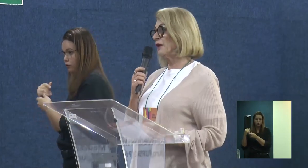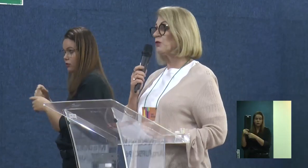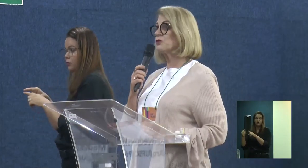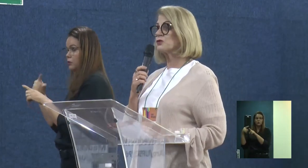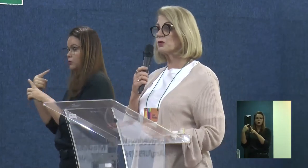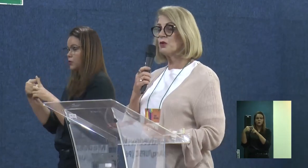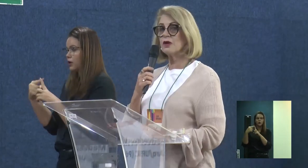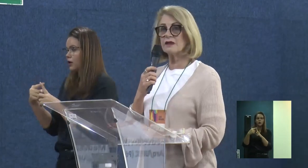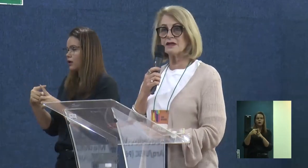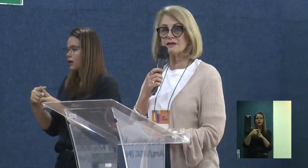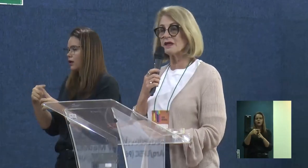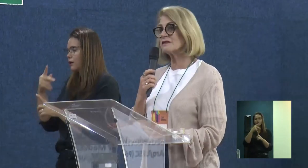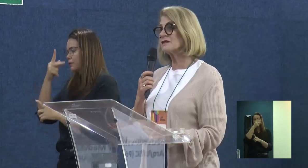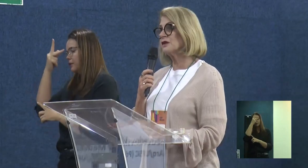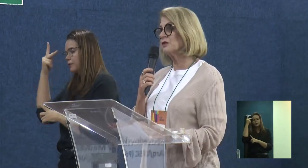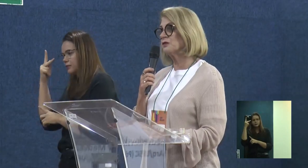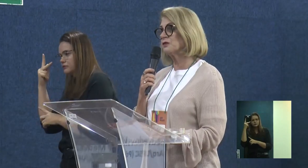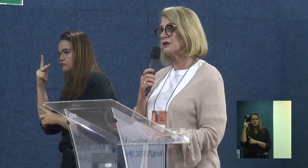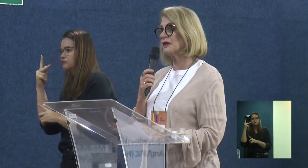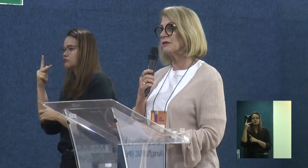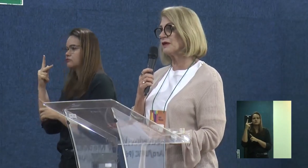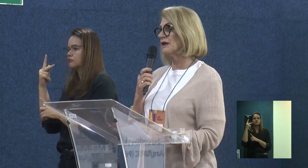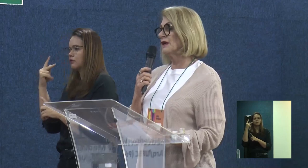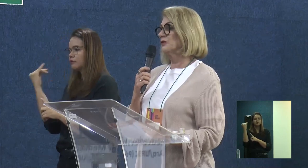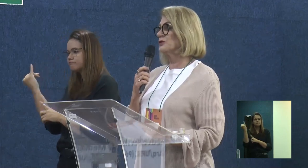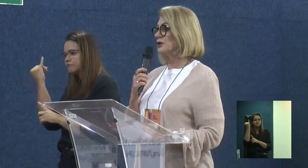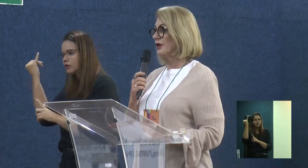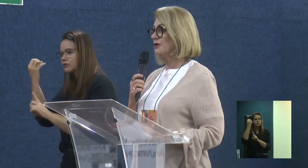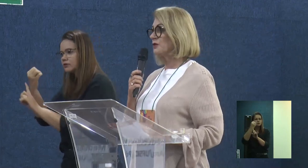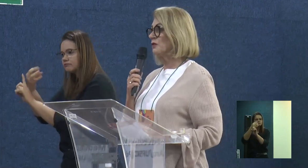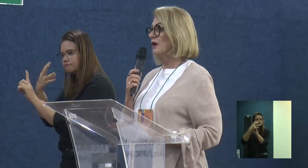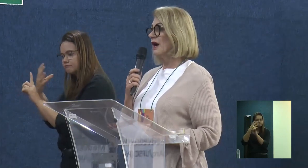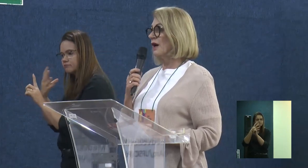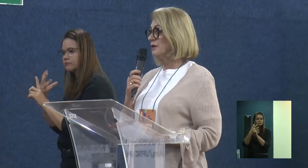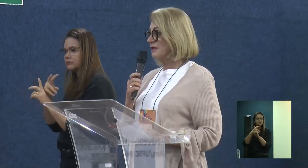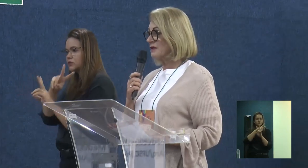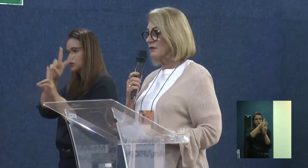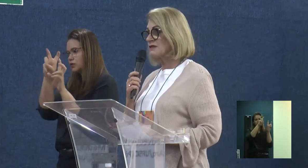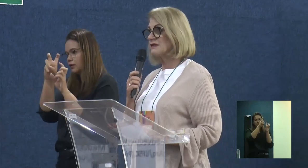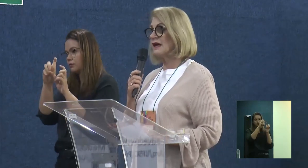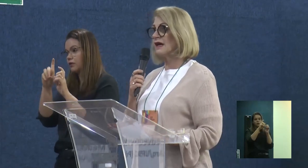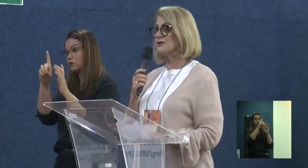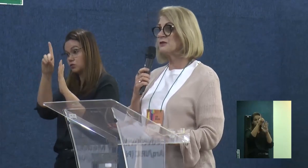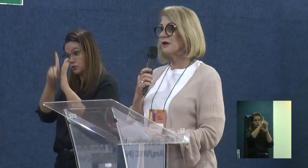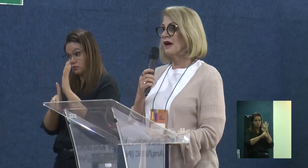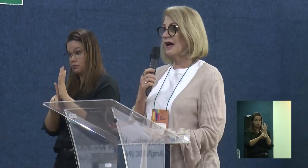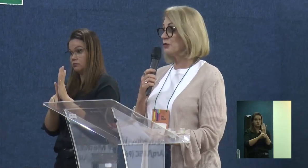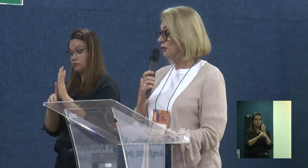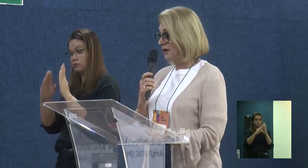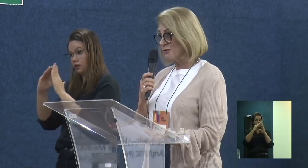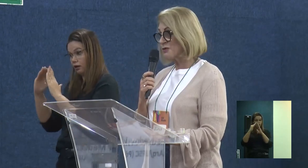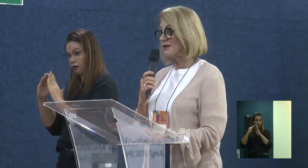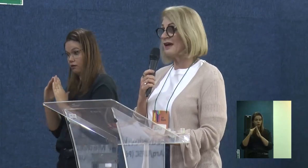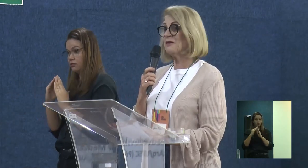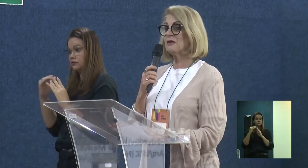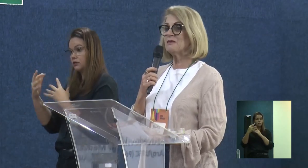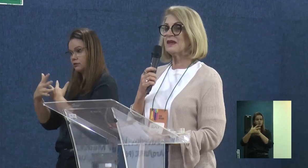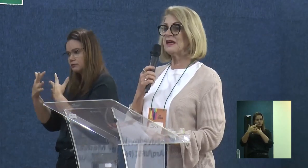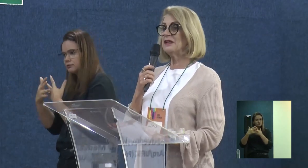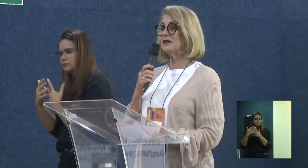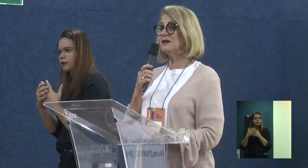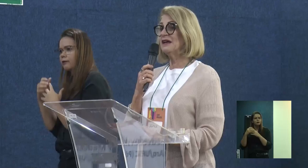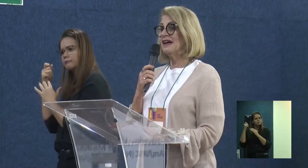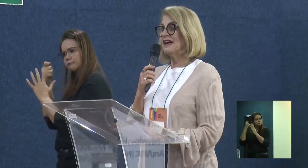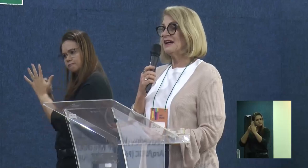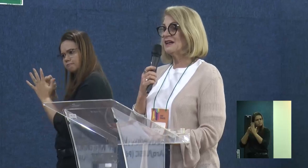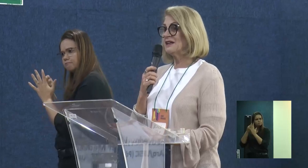e precursora da extensão no tema do direito à habitação e à cidade, atuante, né?